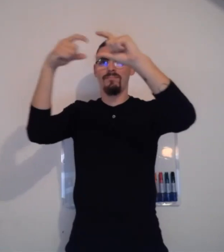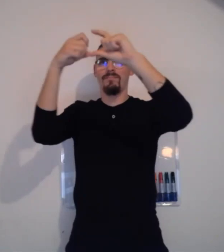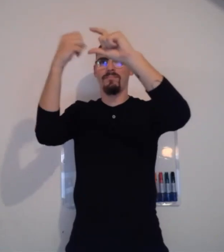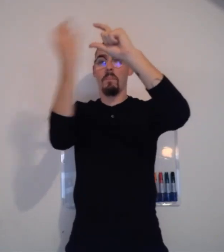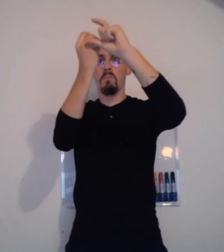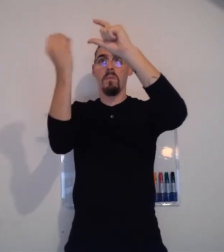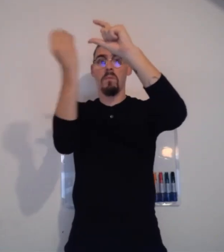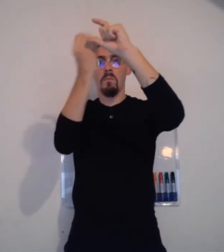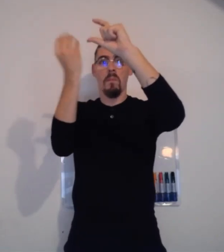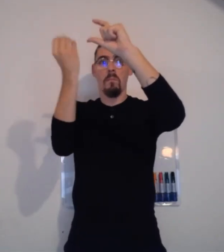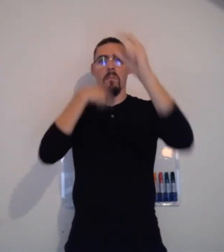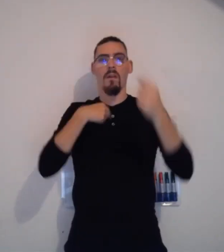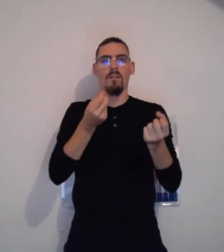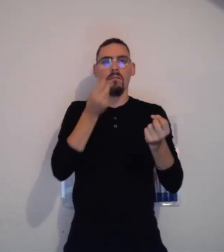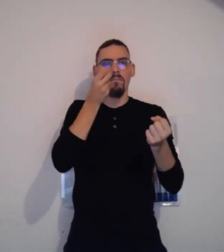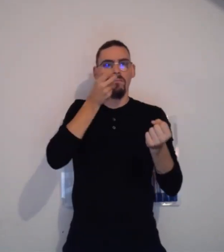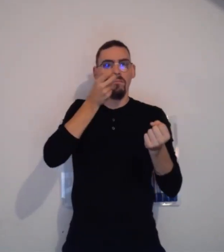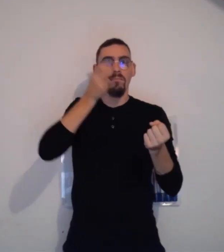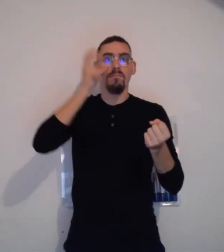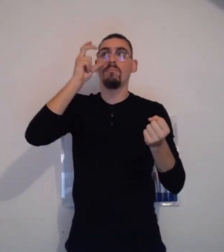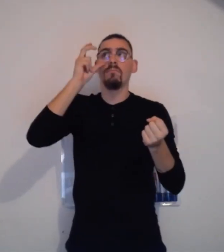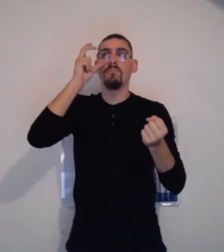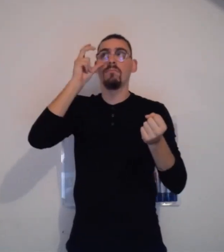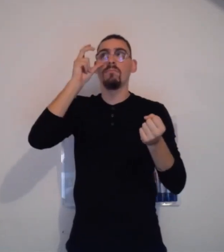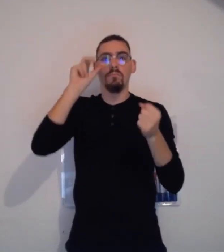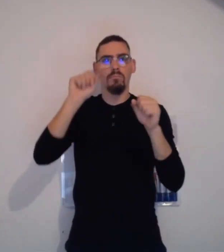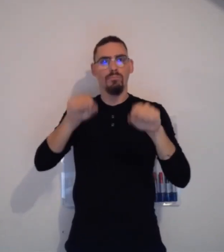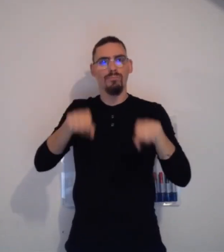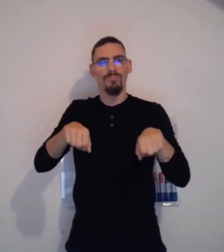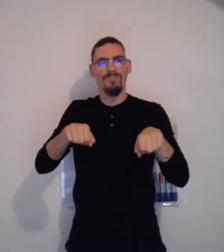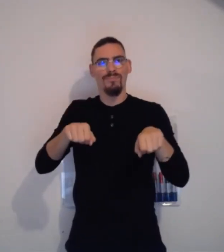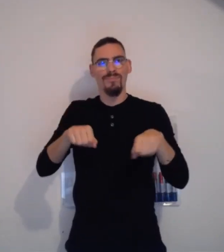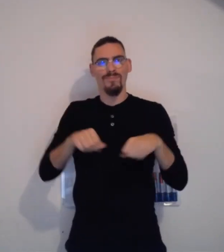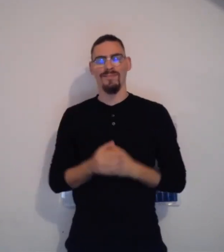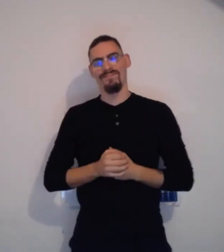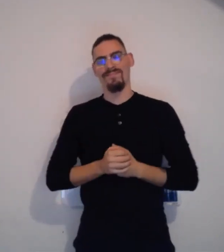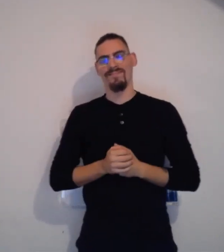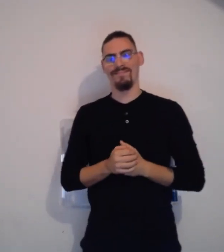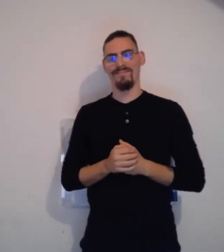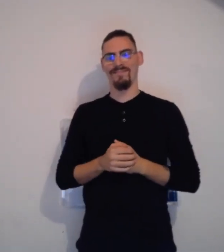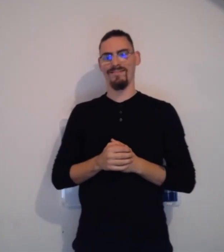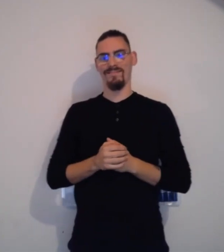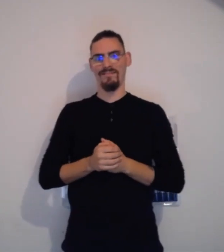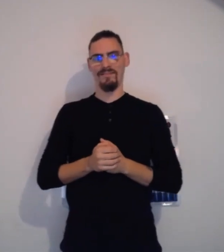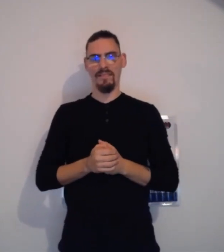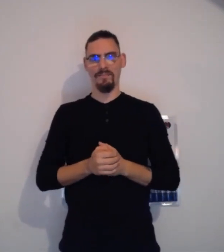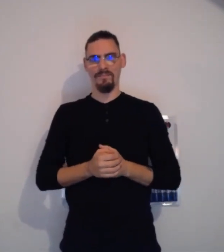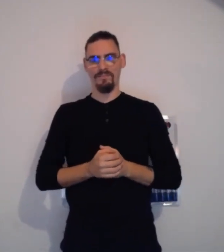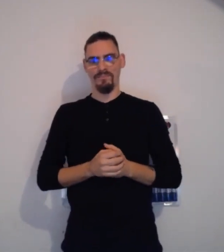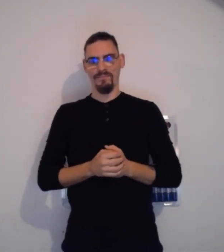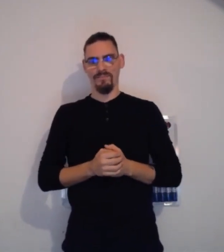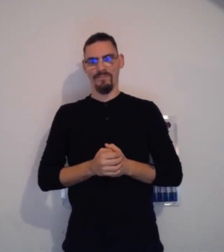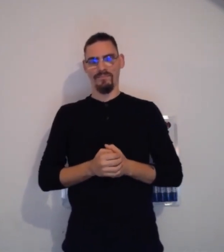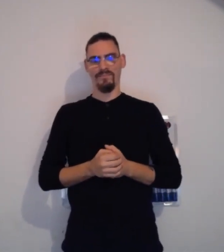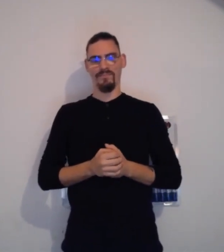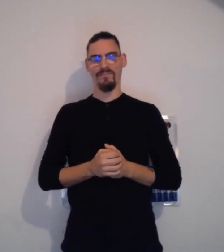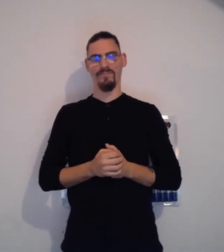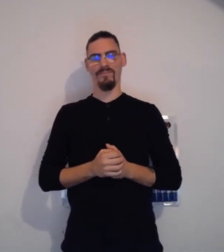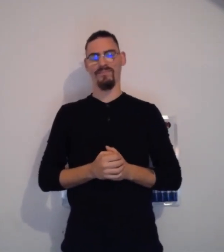facilement l'ambulance. Par exemple, à travers le rétroviseur central, je peux voir les flashs et tout de suite regarder et m'apercevoir